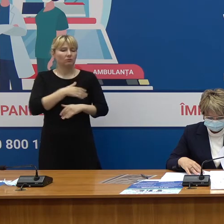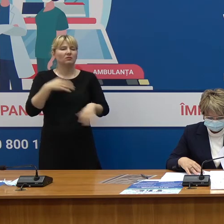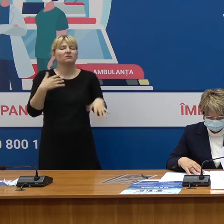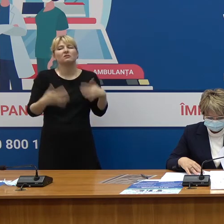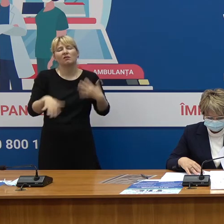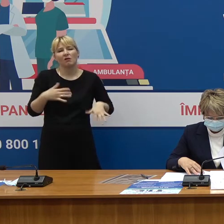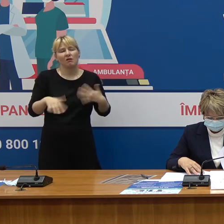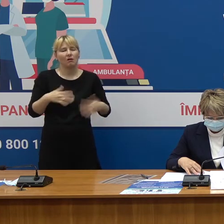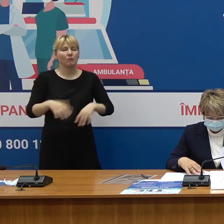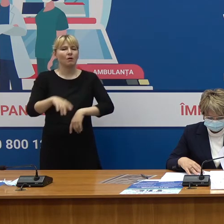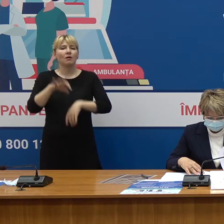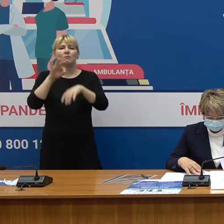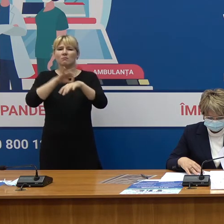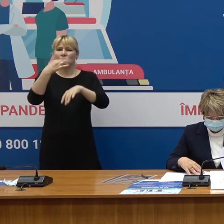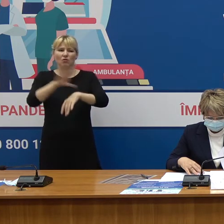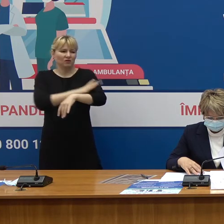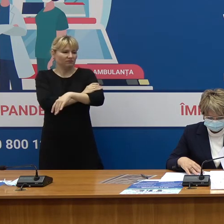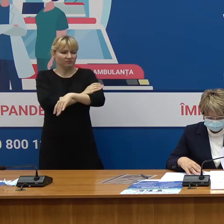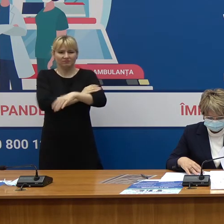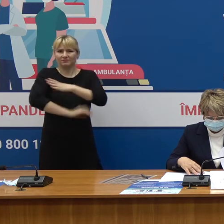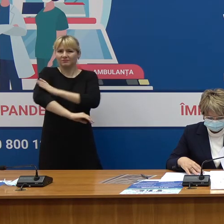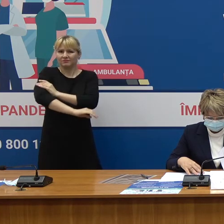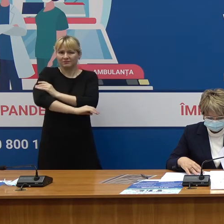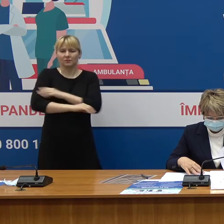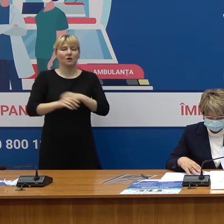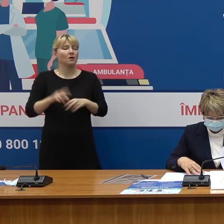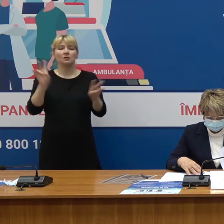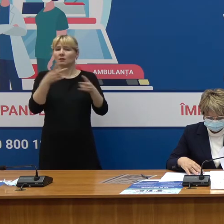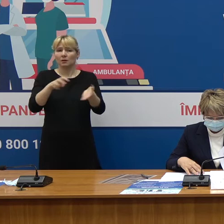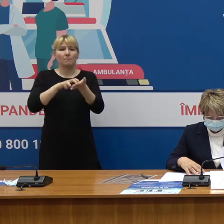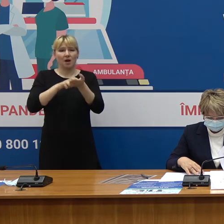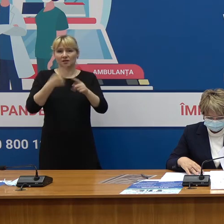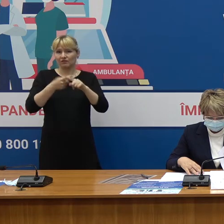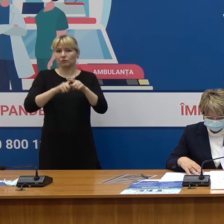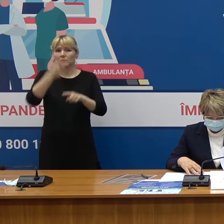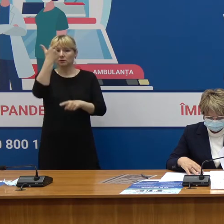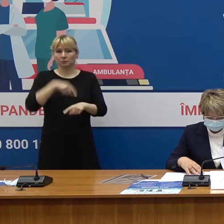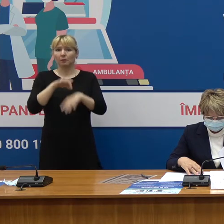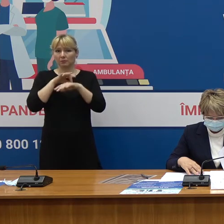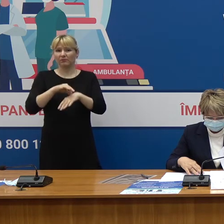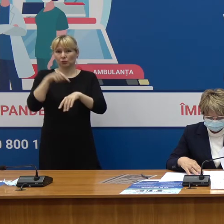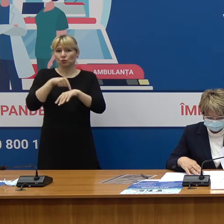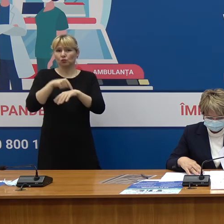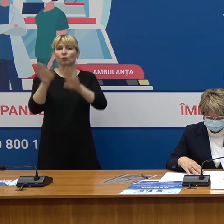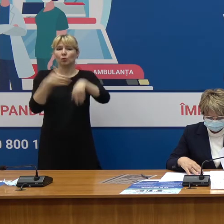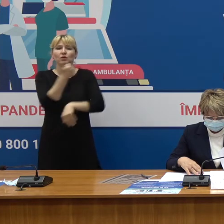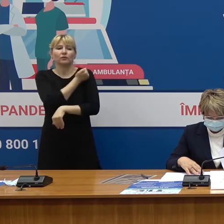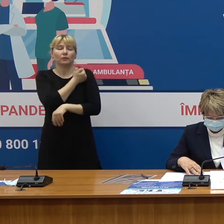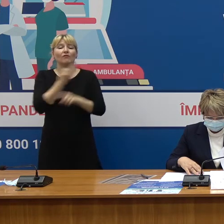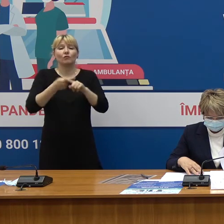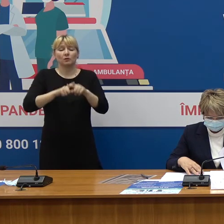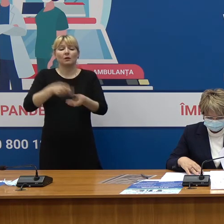pronunțată deci nu trebuie să ne temem de astfel de evenimente adverse ea ne reprezintă,